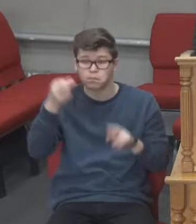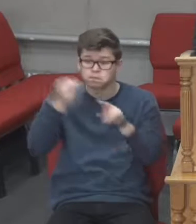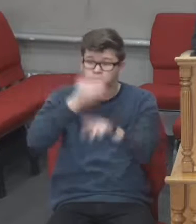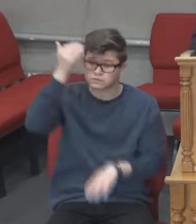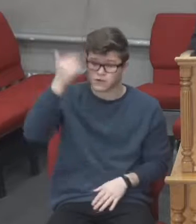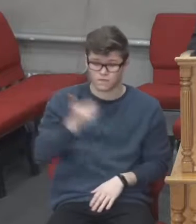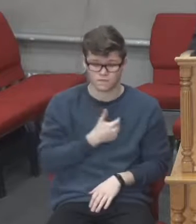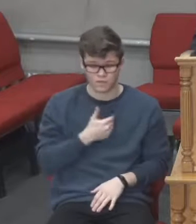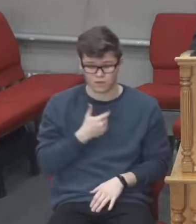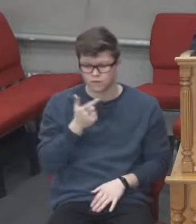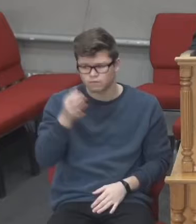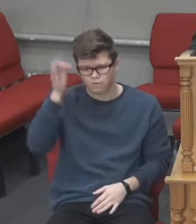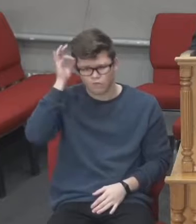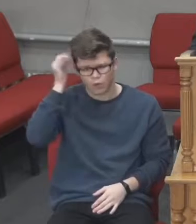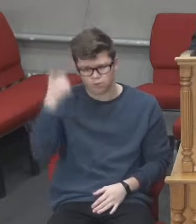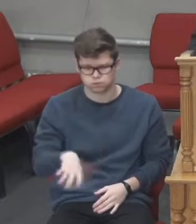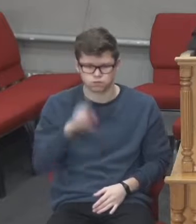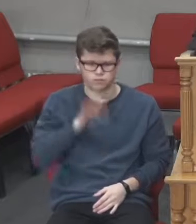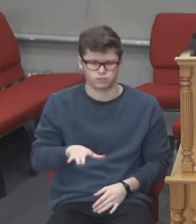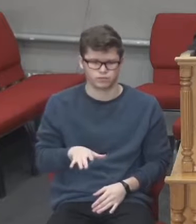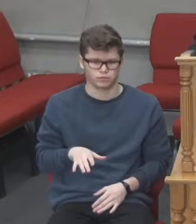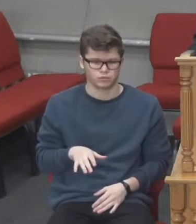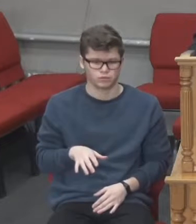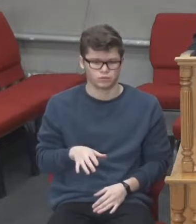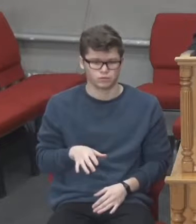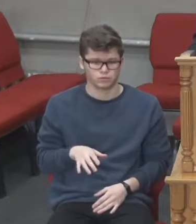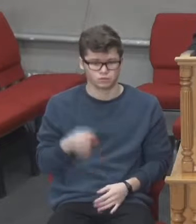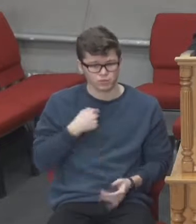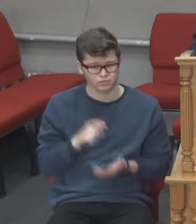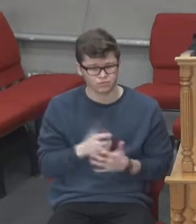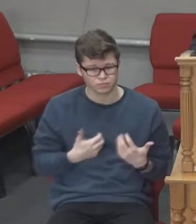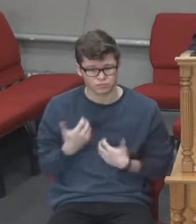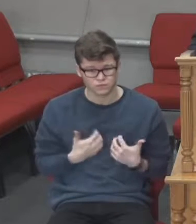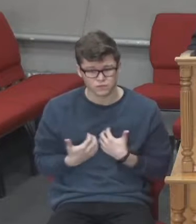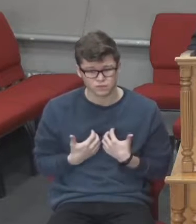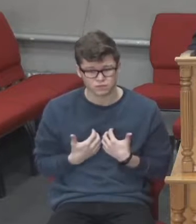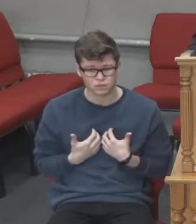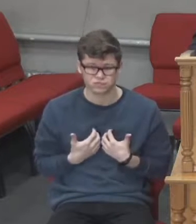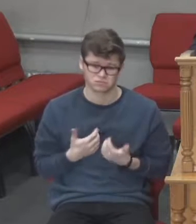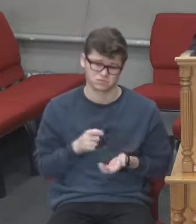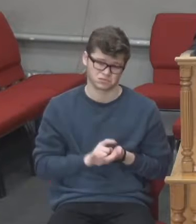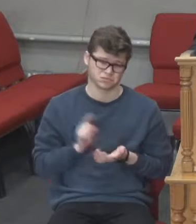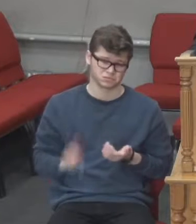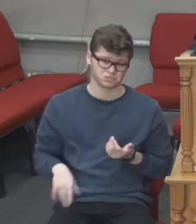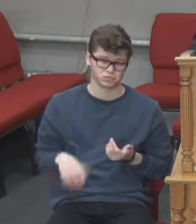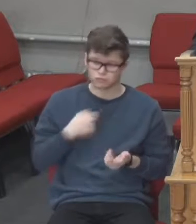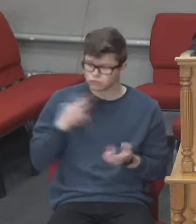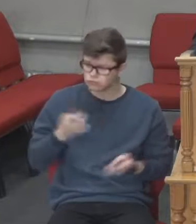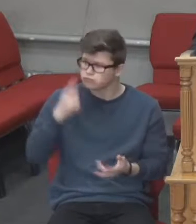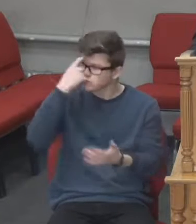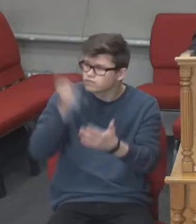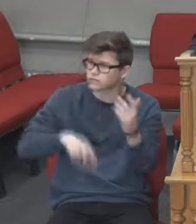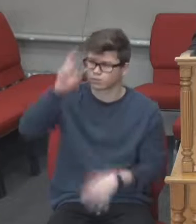вашої голови навіть волосина не впаде. Тож чи маємо ми хвилюватися, брати і сестри? Ми маємо покладатися на Господа.